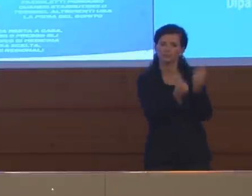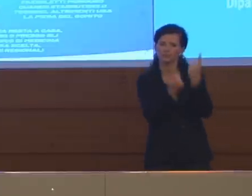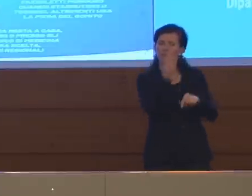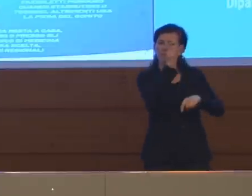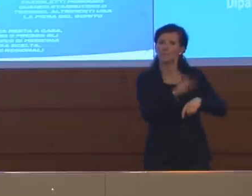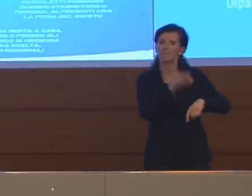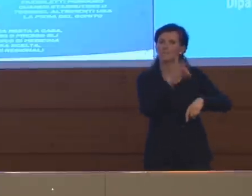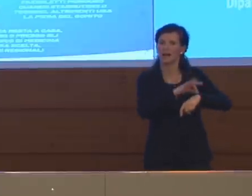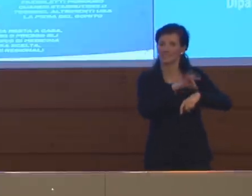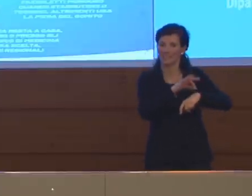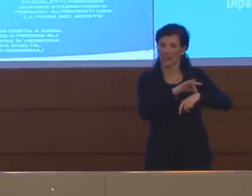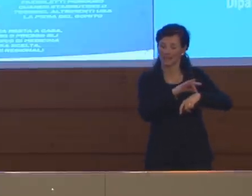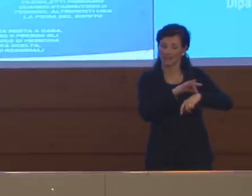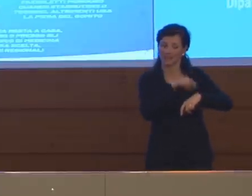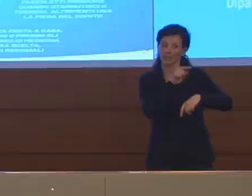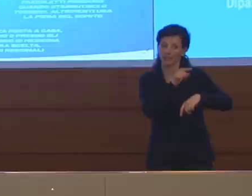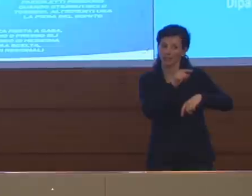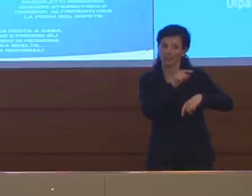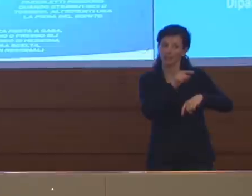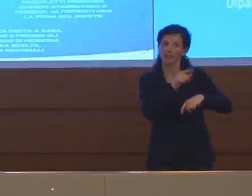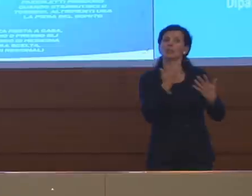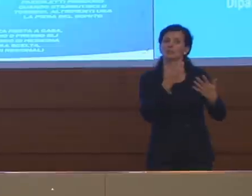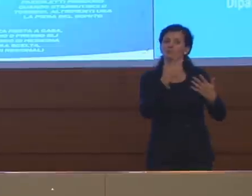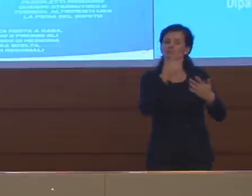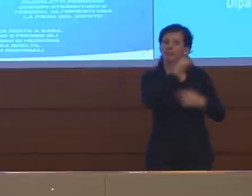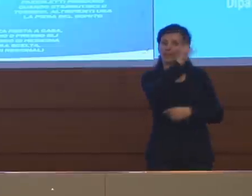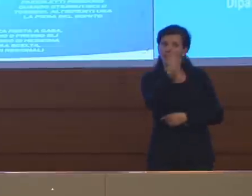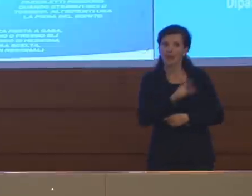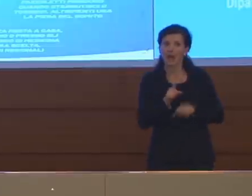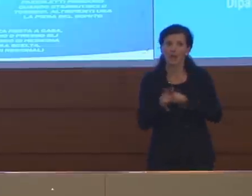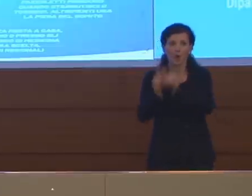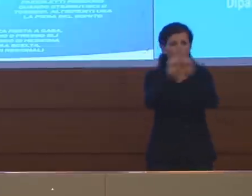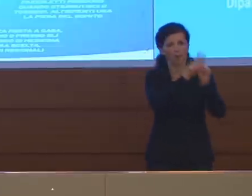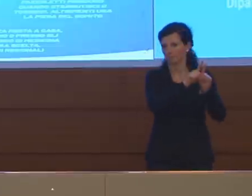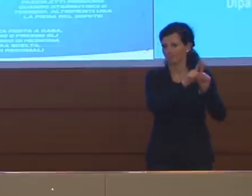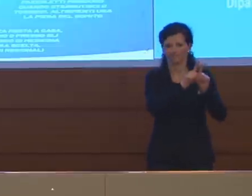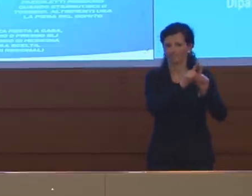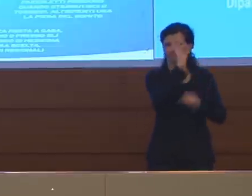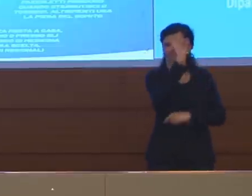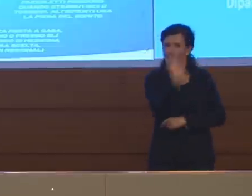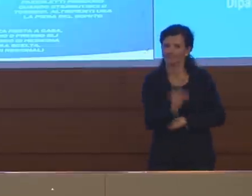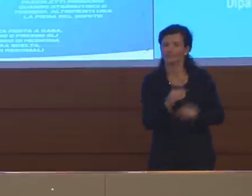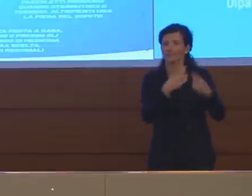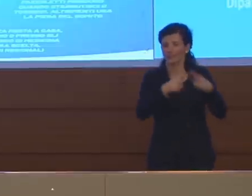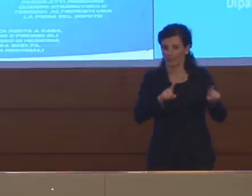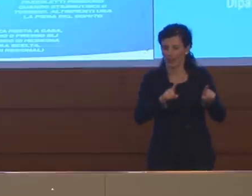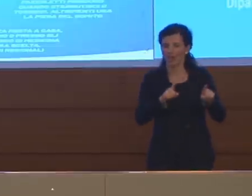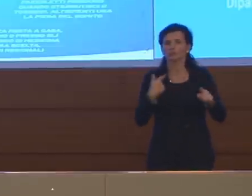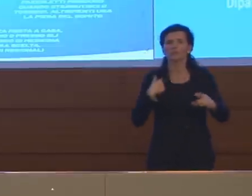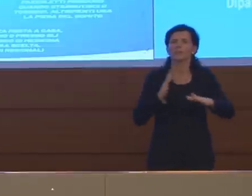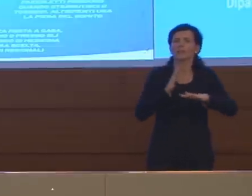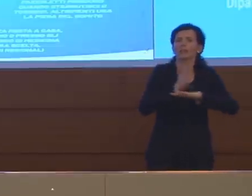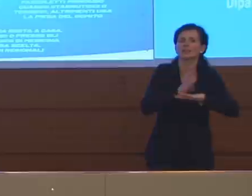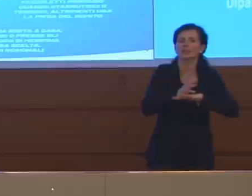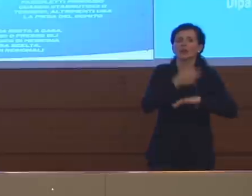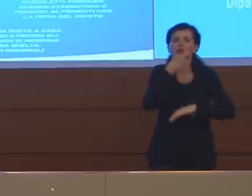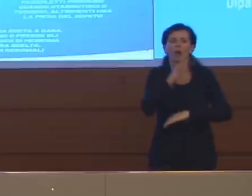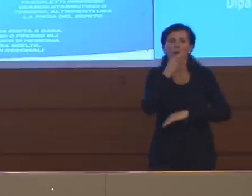questo andamento è diverso nelle diverse zone del Paese e qui dovremo avere sempre più una capacità di intervento in maniera